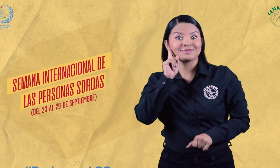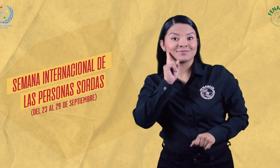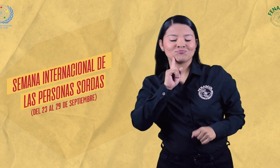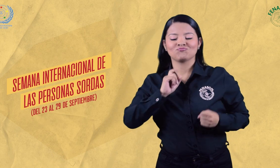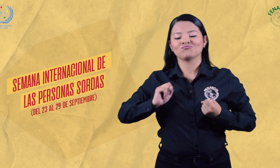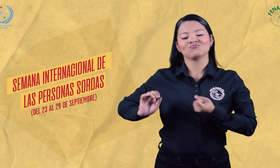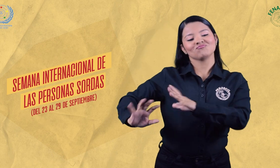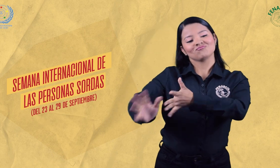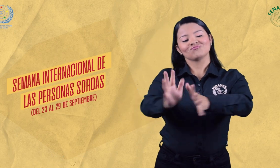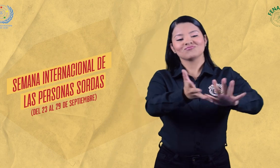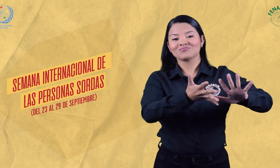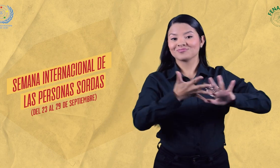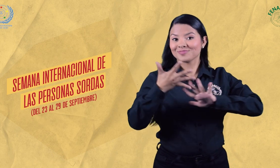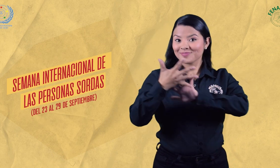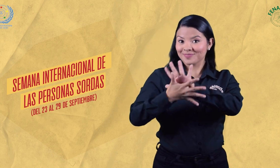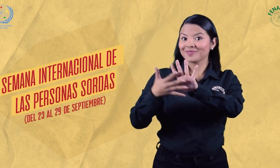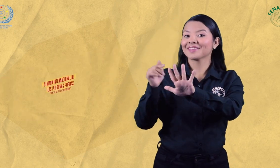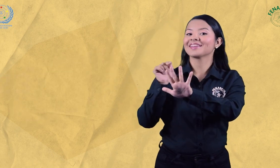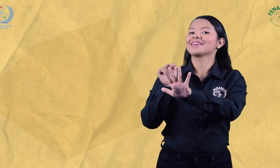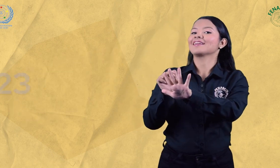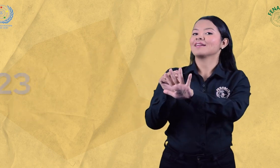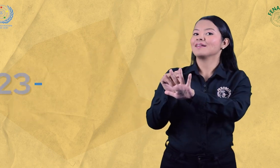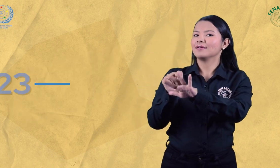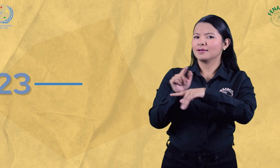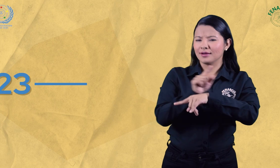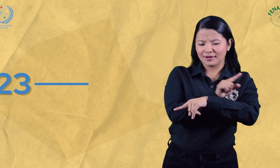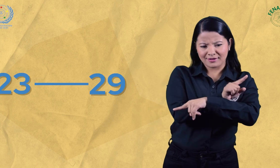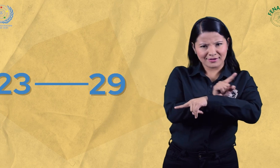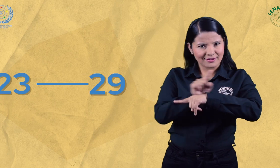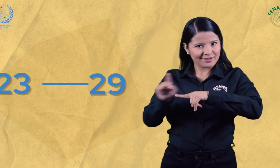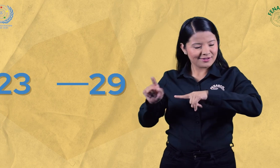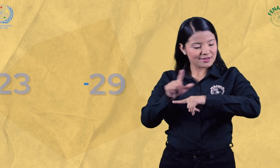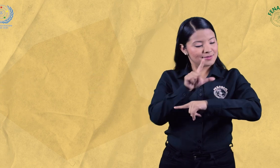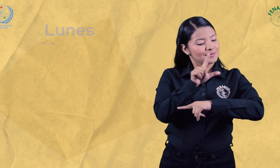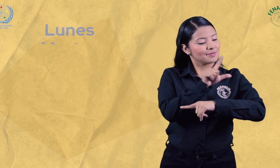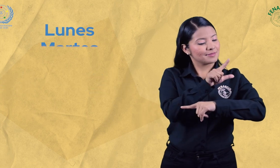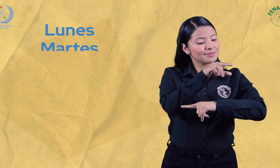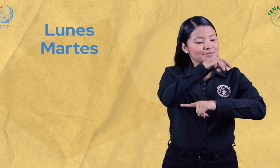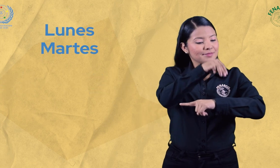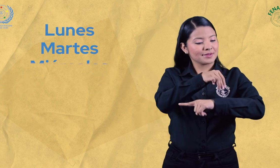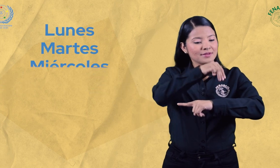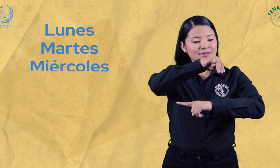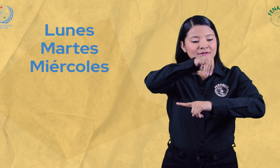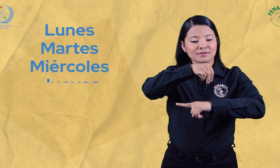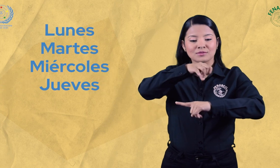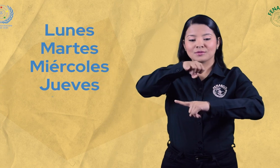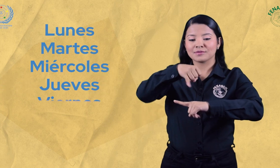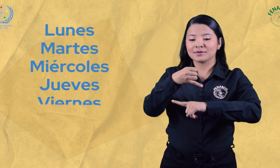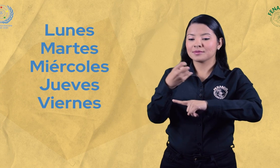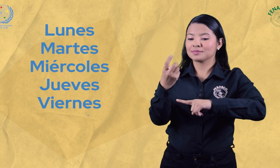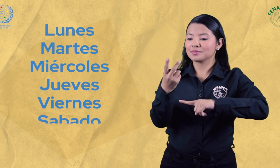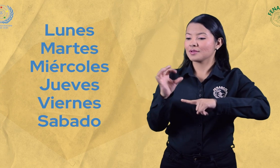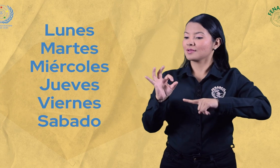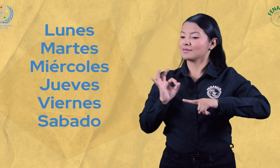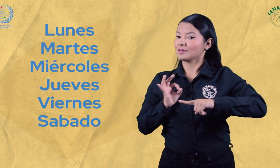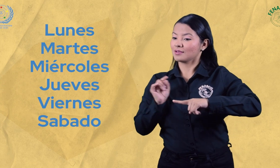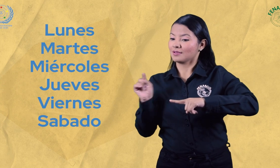Lengua de Señas, dispuesta del 23 al 29. De lunes a viernes se han venido